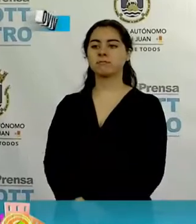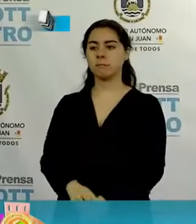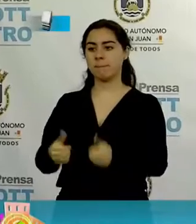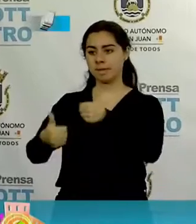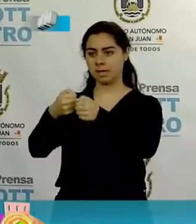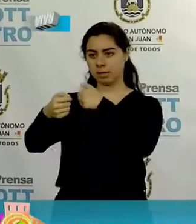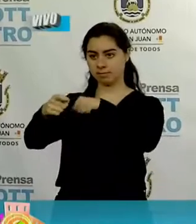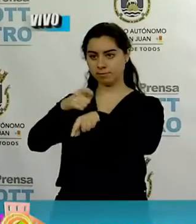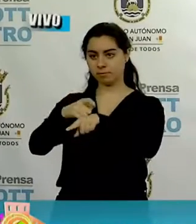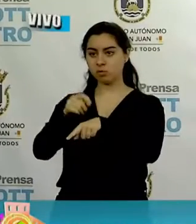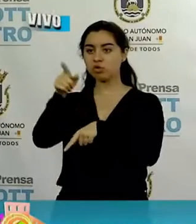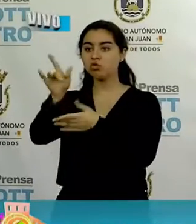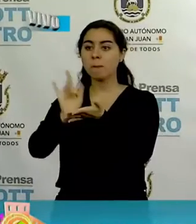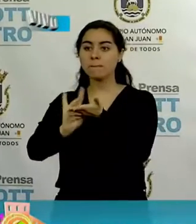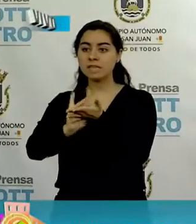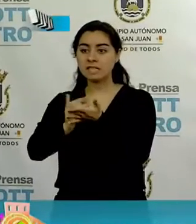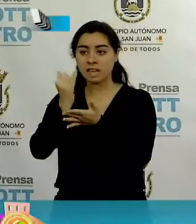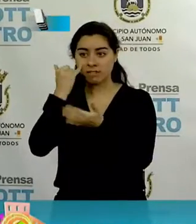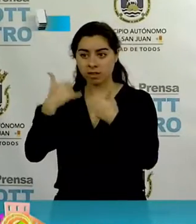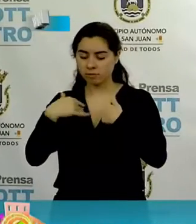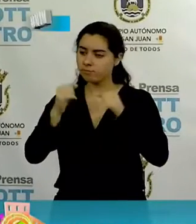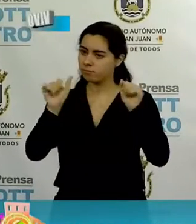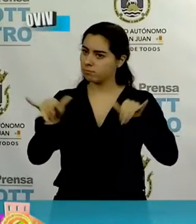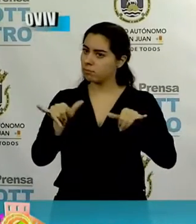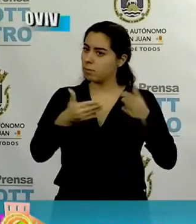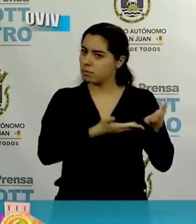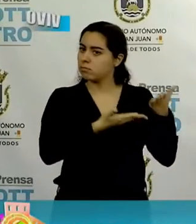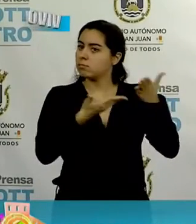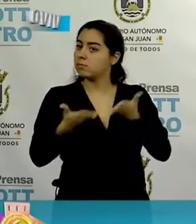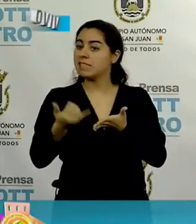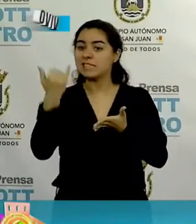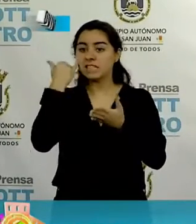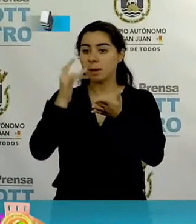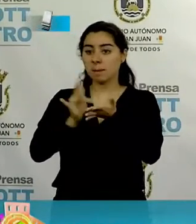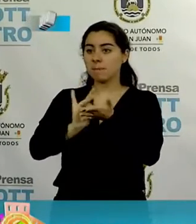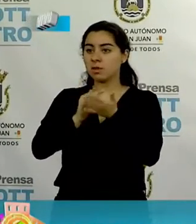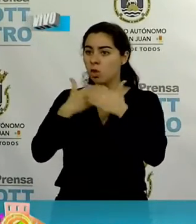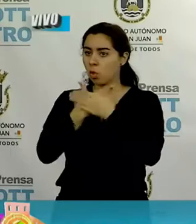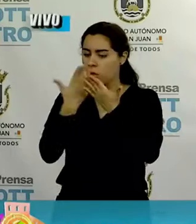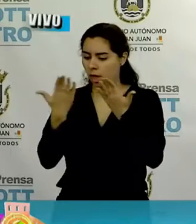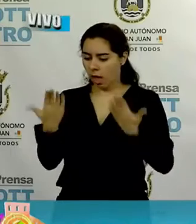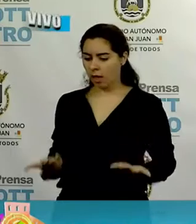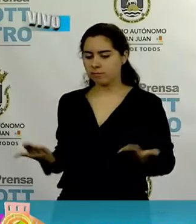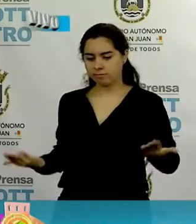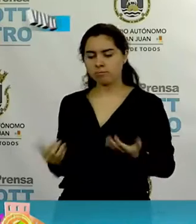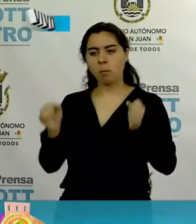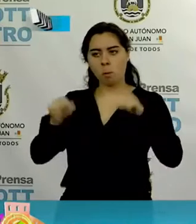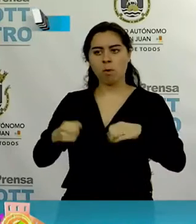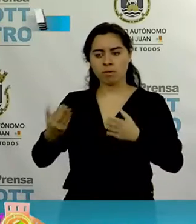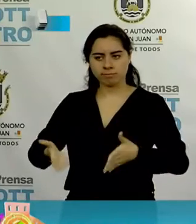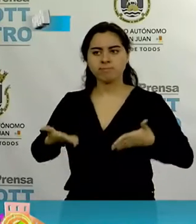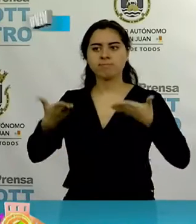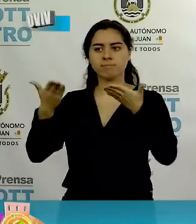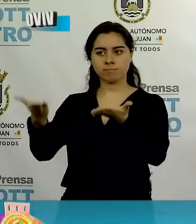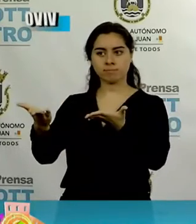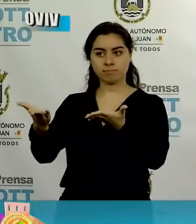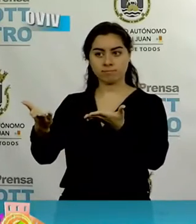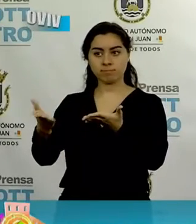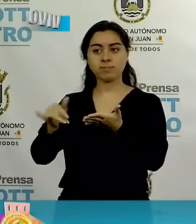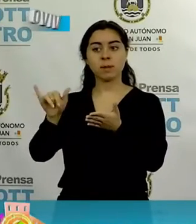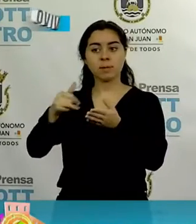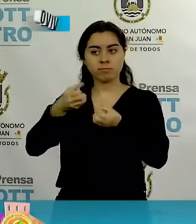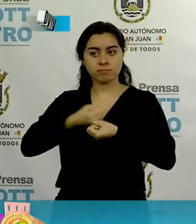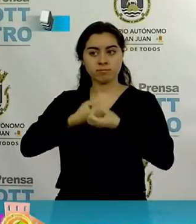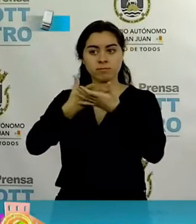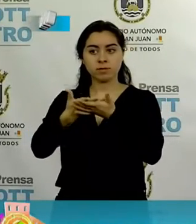Traiga sus medicinas si las tiene. Si no las tiene, aquí se las vamos a proveer. Tengo que decir que la